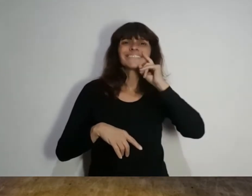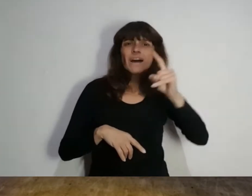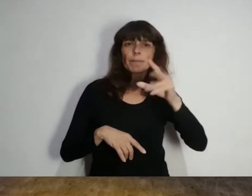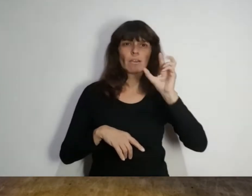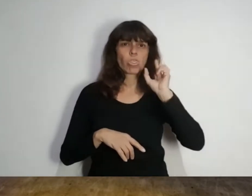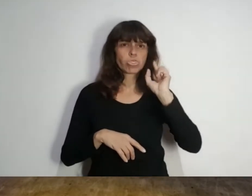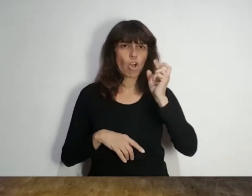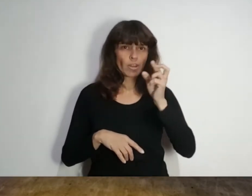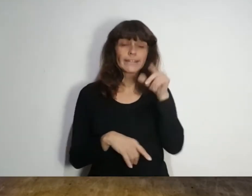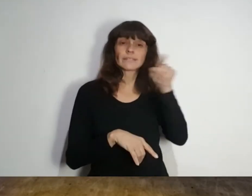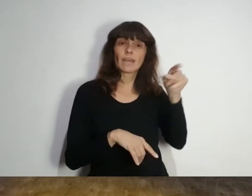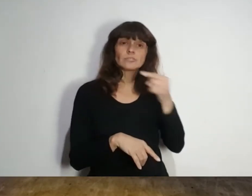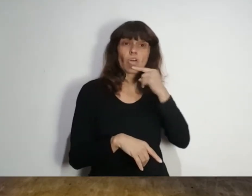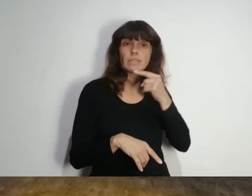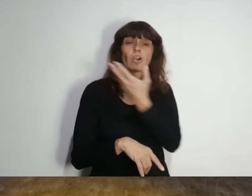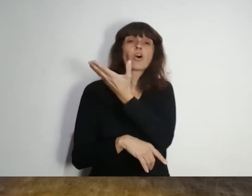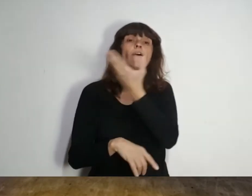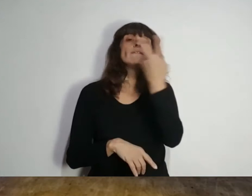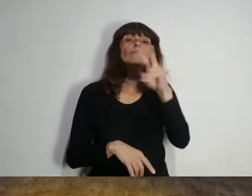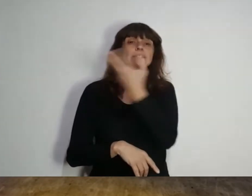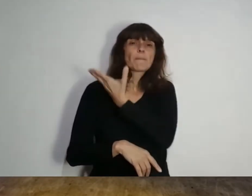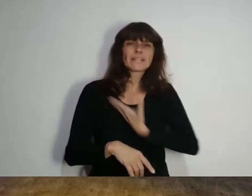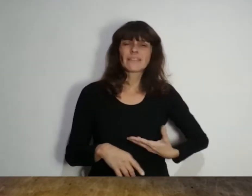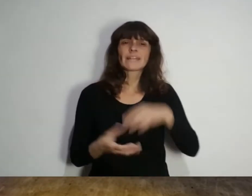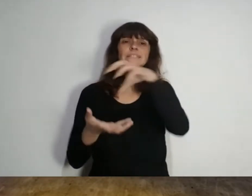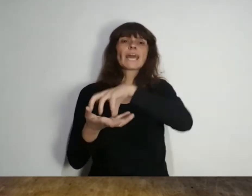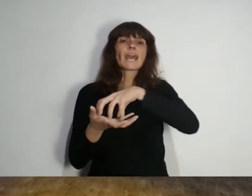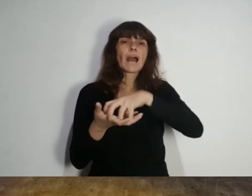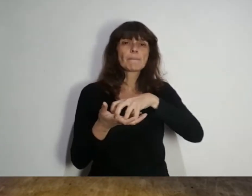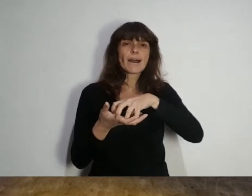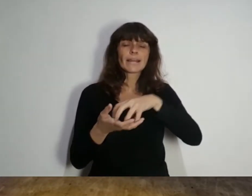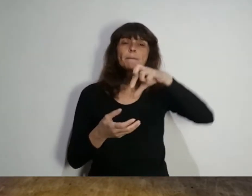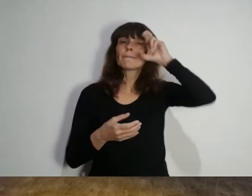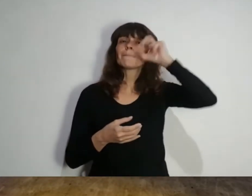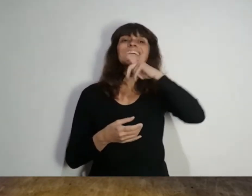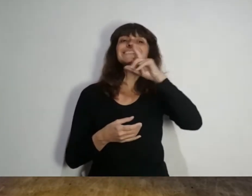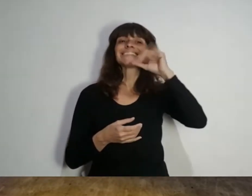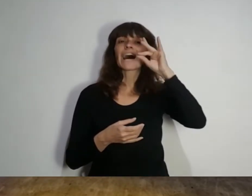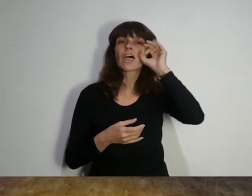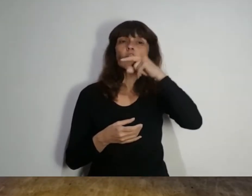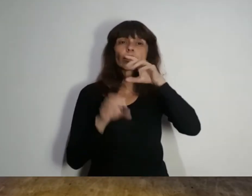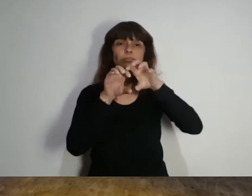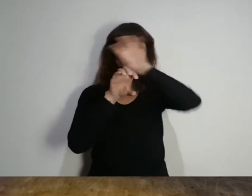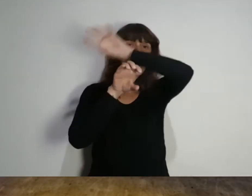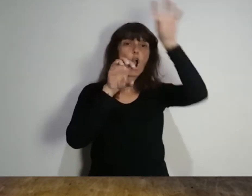40.000 dólares. Lo dijo el vicepresidente de la Cámara de Prestadores del Conurbano,